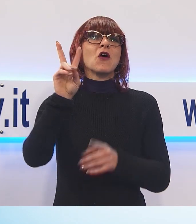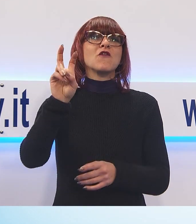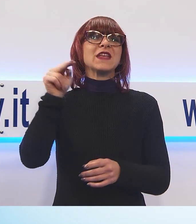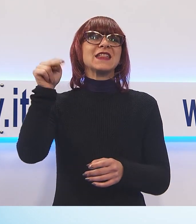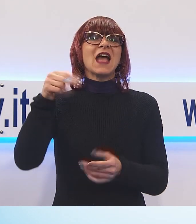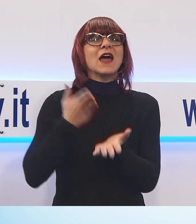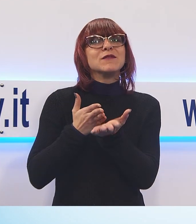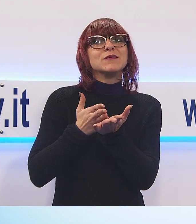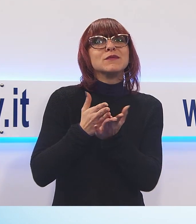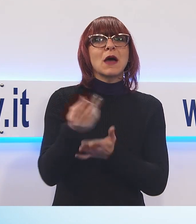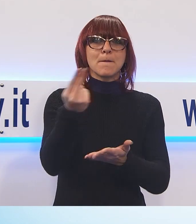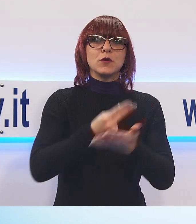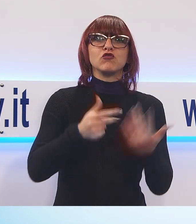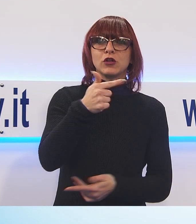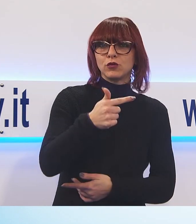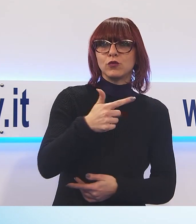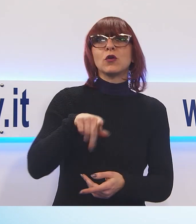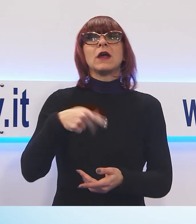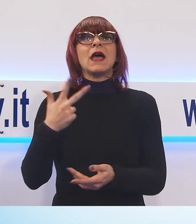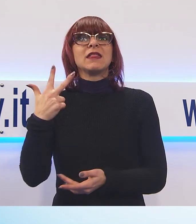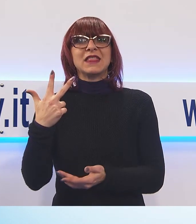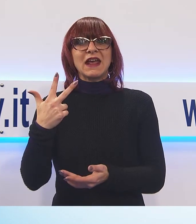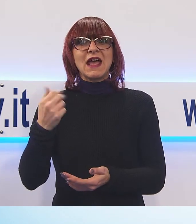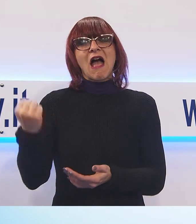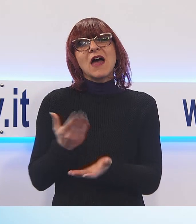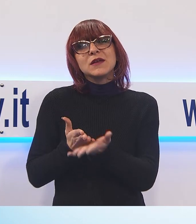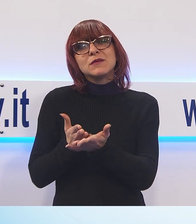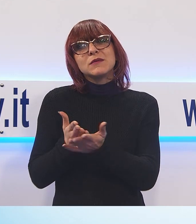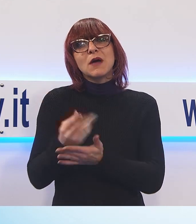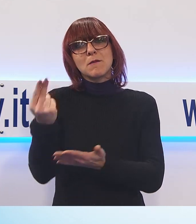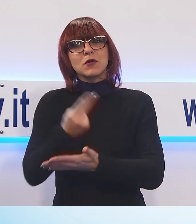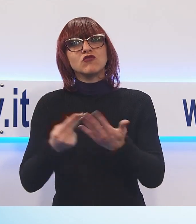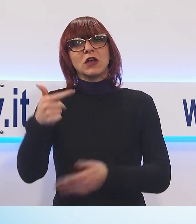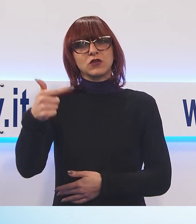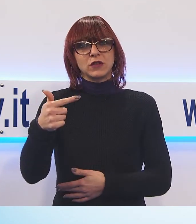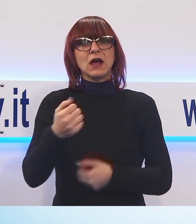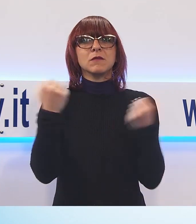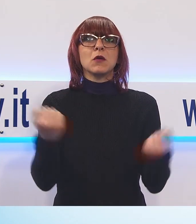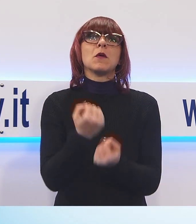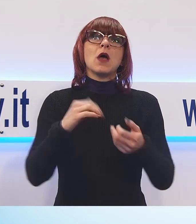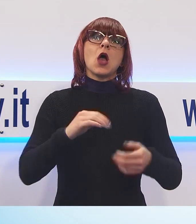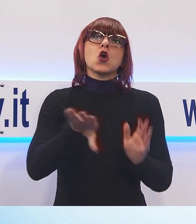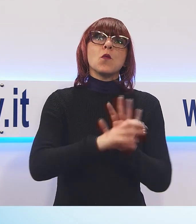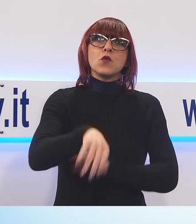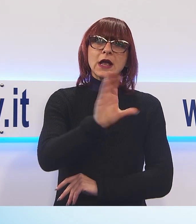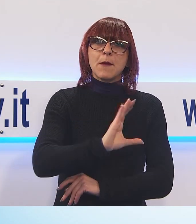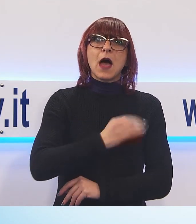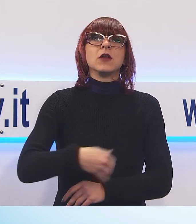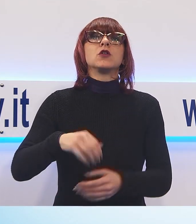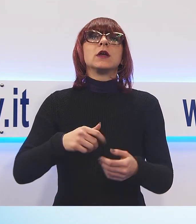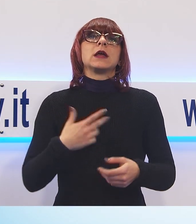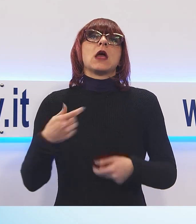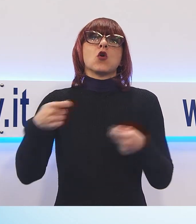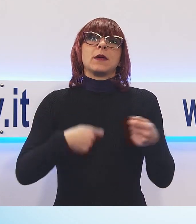e ai tre anni del progetto Taxi dopo scuola, promosso dal Comune di Capanno e'Associazione Itaca Tucam e Cooperativa Sociale